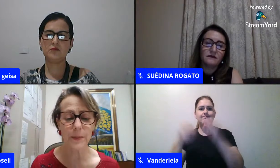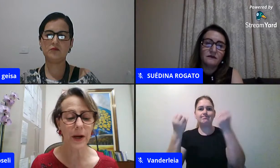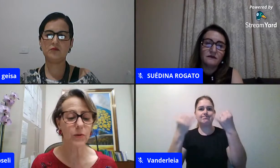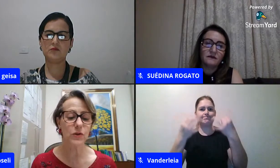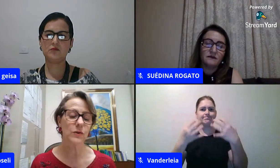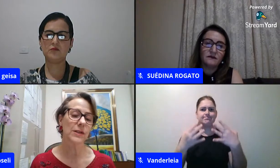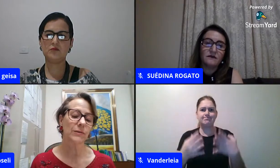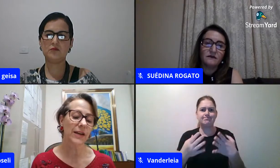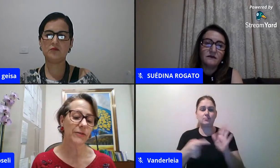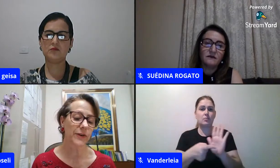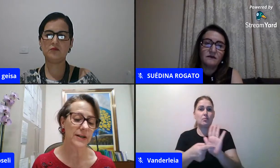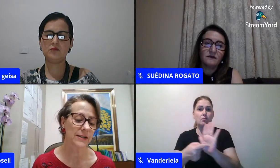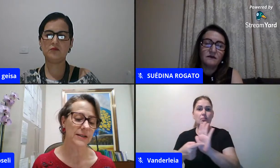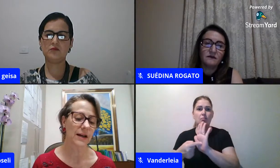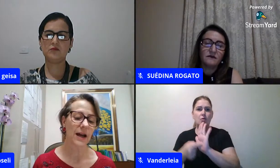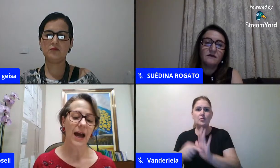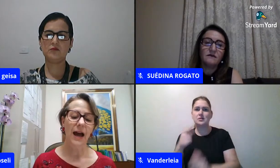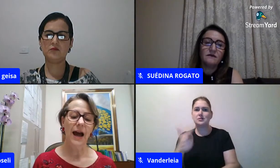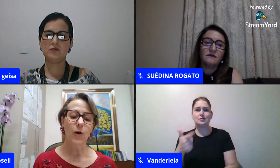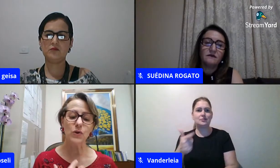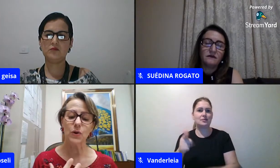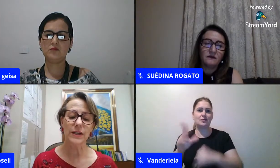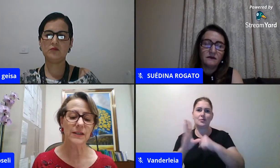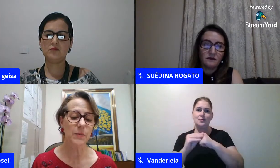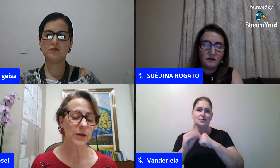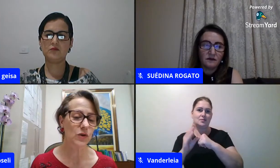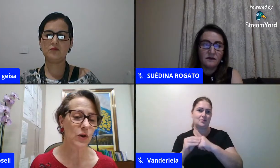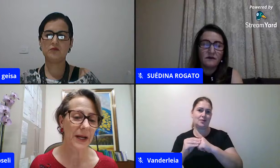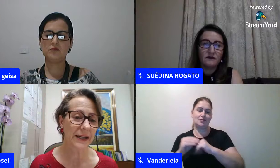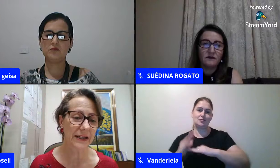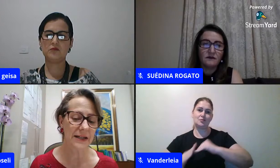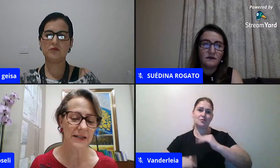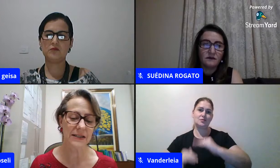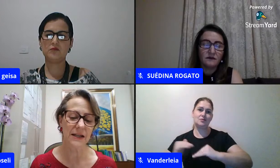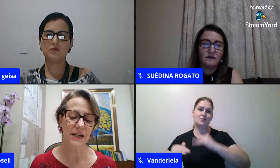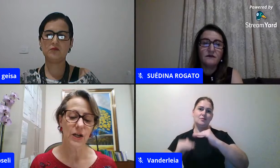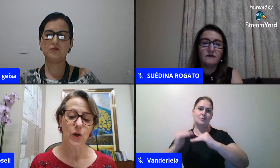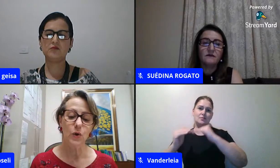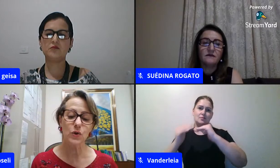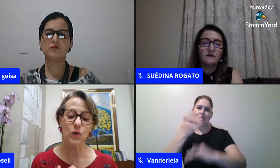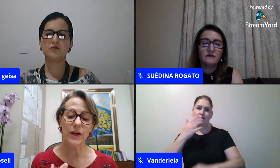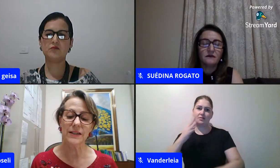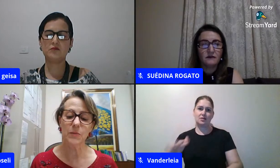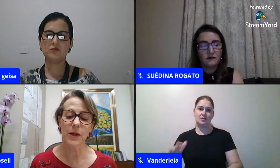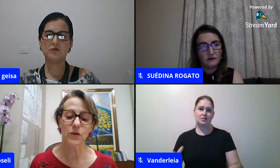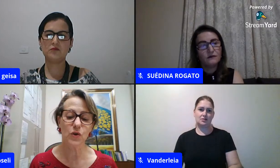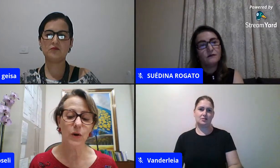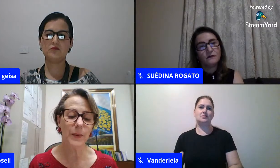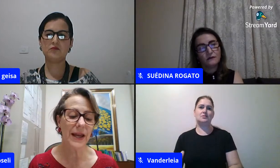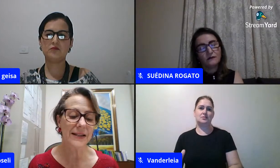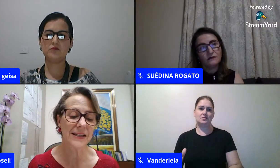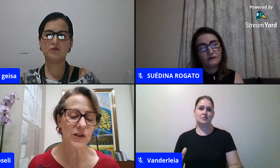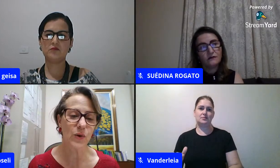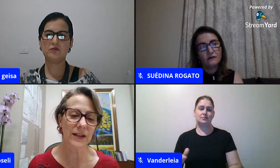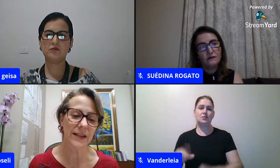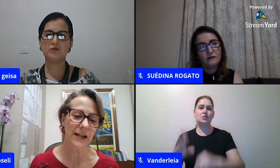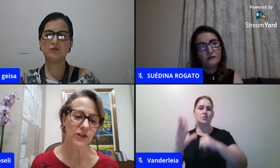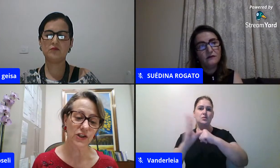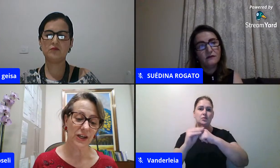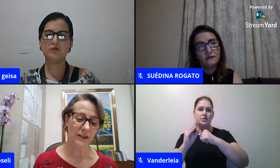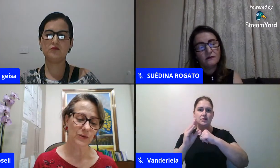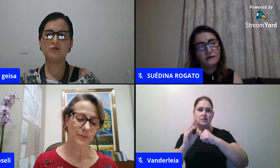sobre a construção da infância os conhecimentos sobre a criança os conhecimentos sobre a